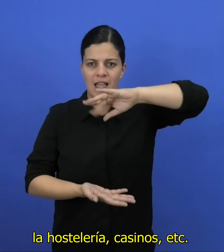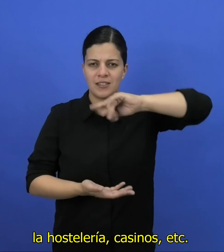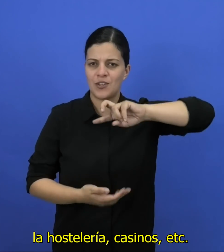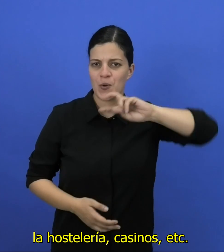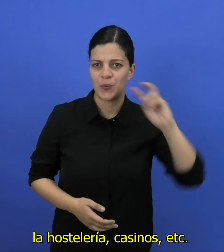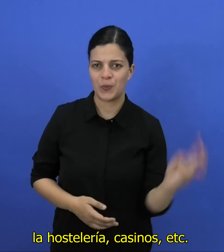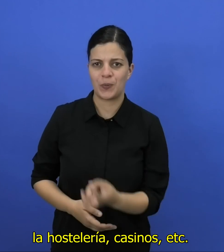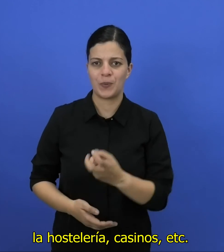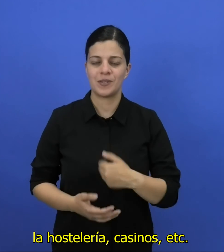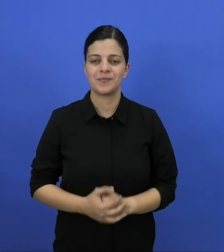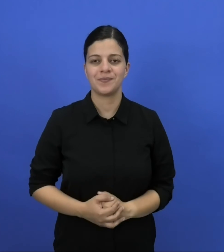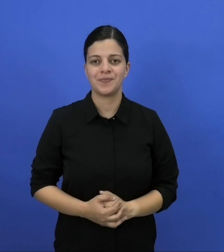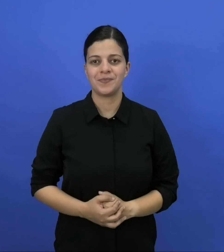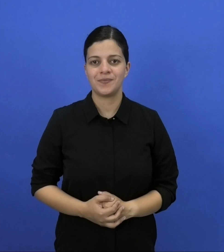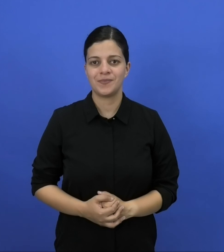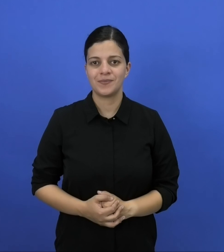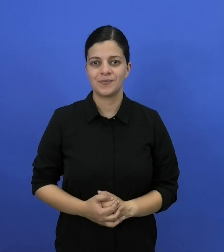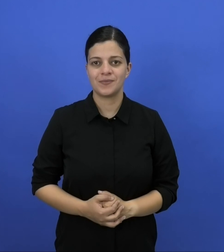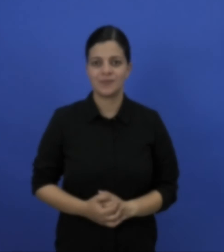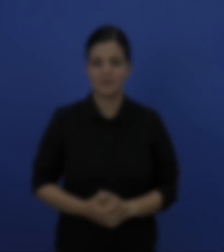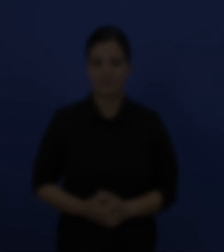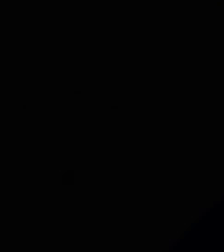al igual que en la hostelería, casinos, etc.